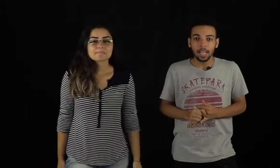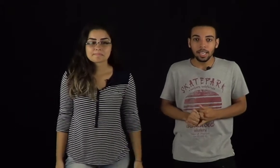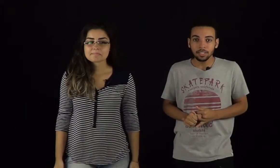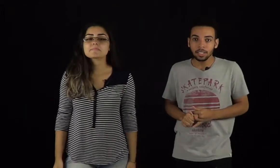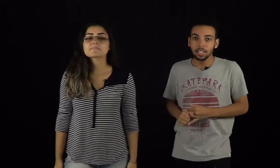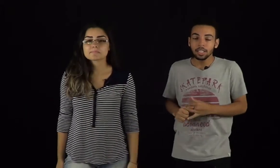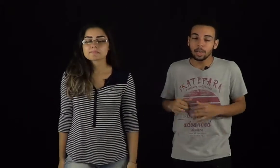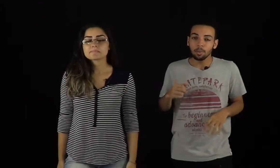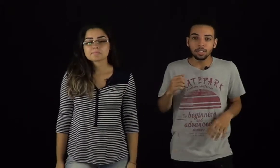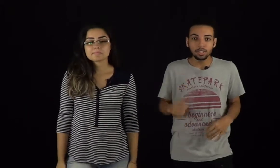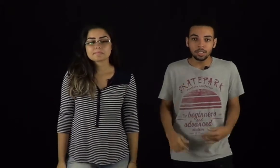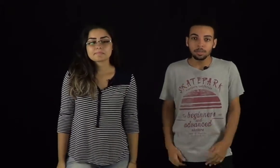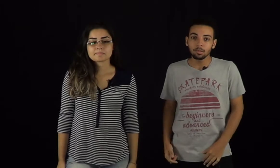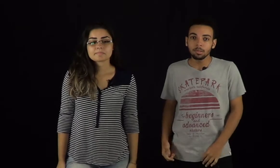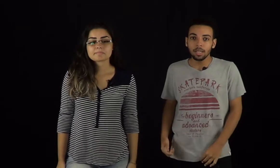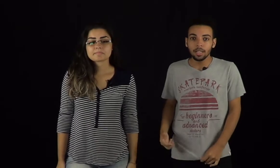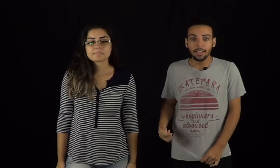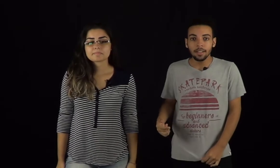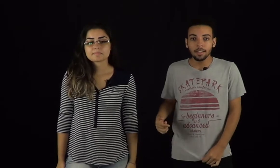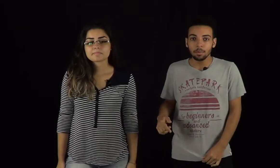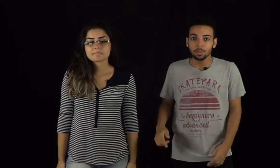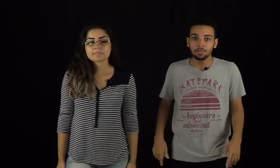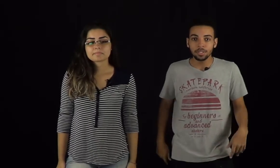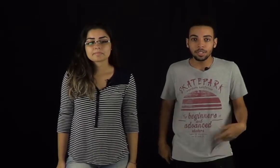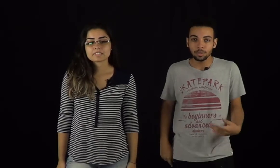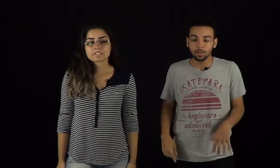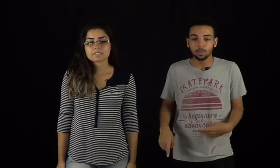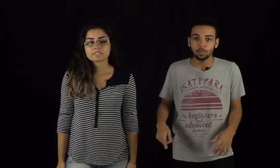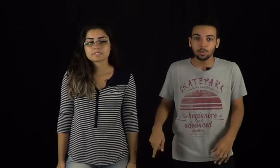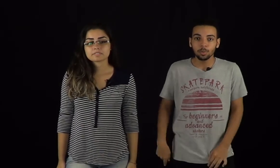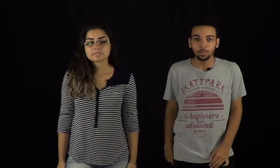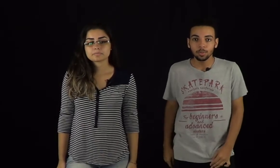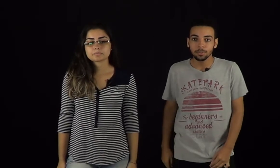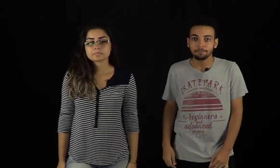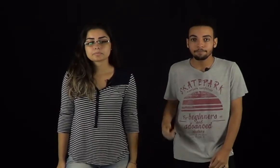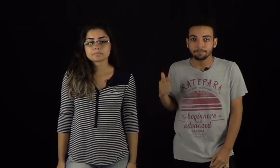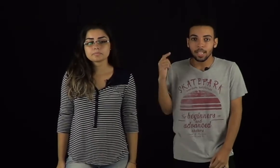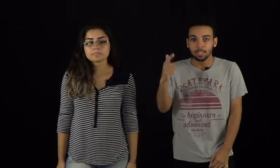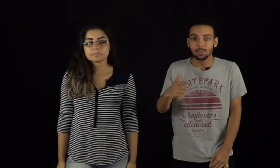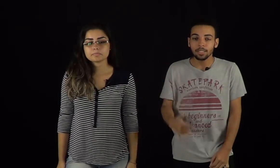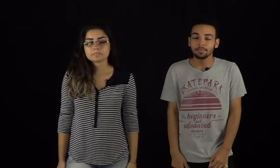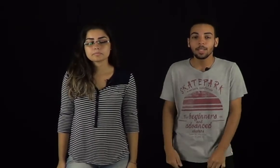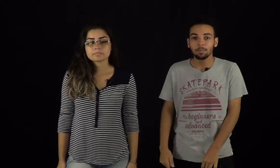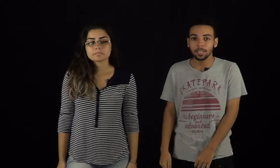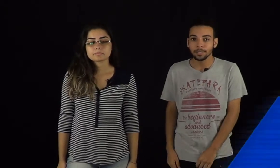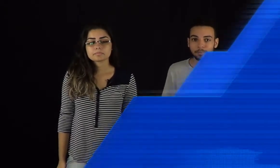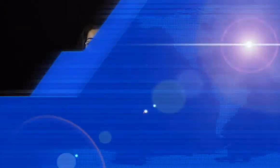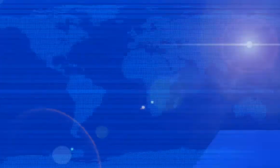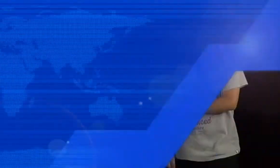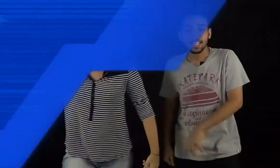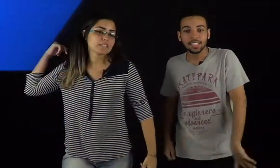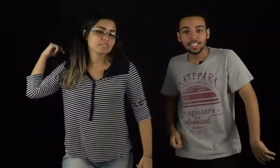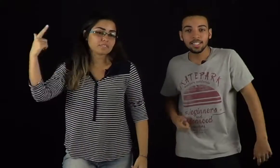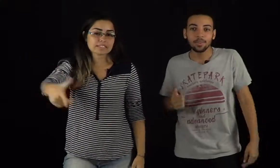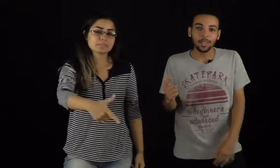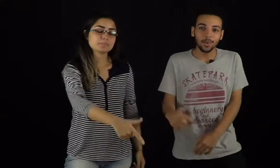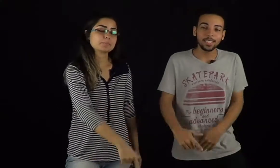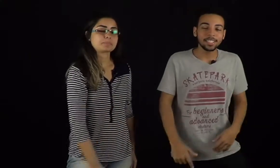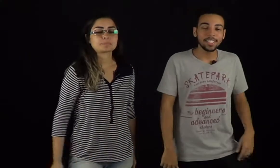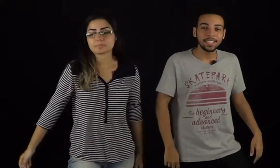palestra e, após isso, vamos dividir as pessoas para os grupos. É isso aí. Não percam. Sexta-feira agora, dia 6